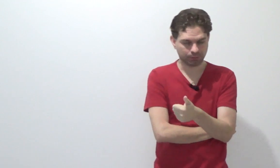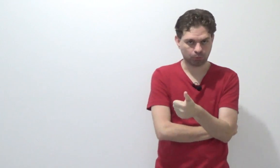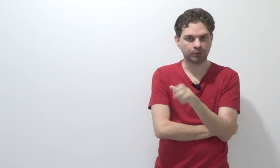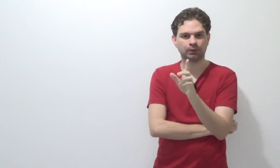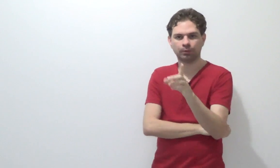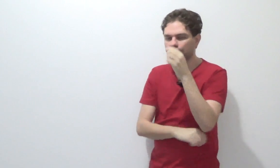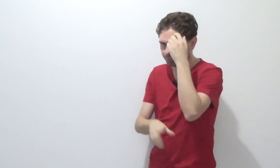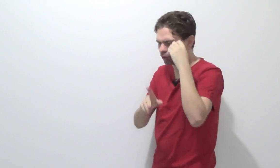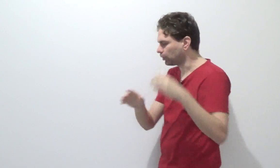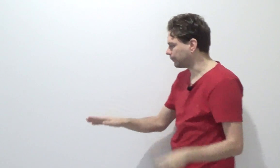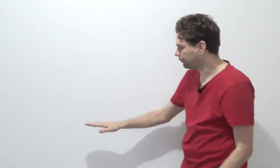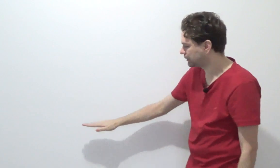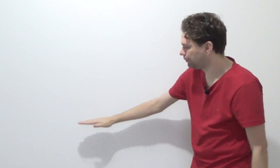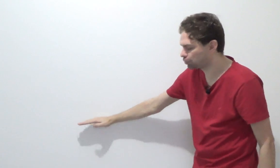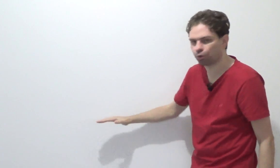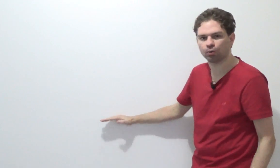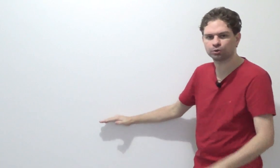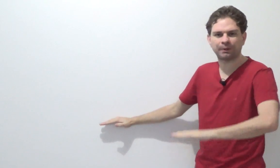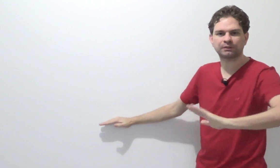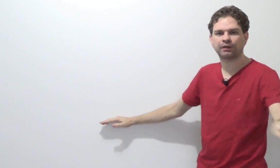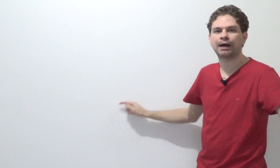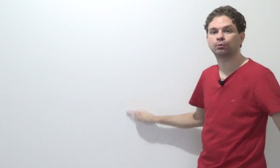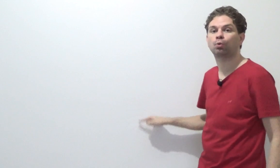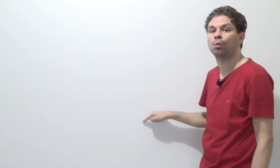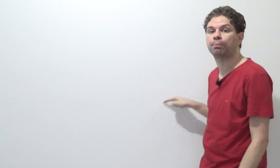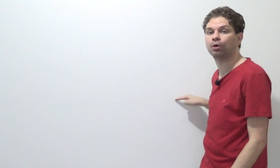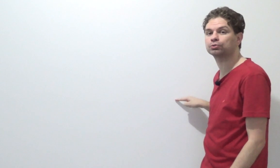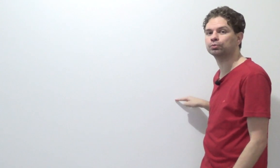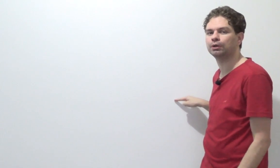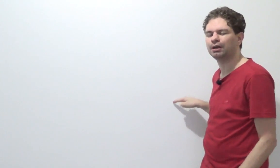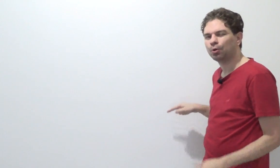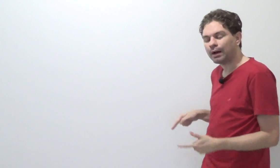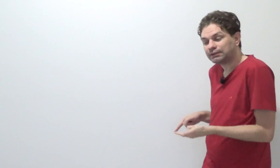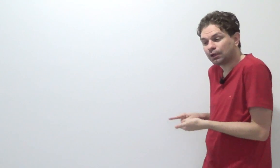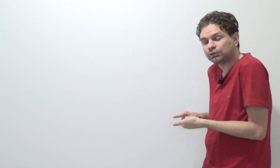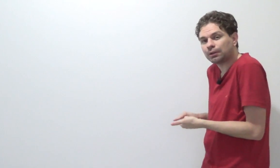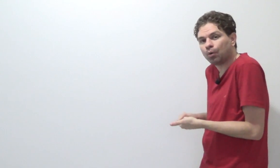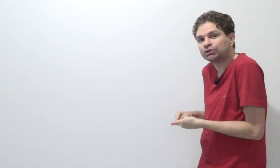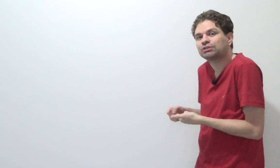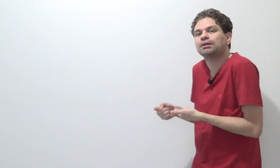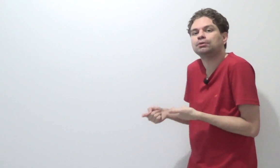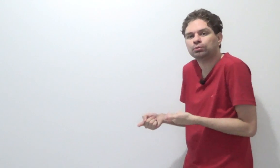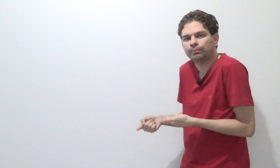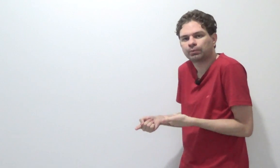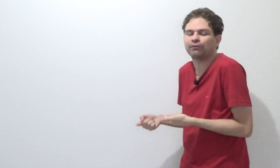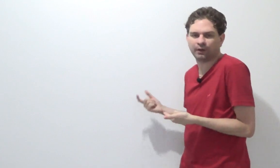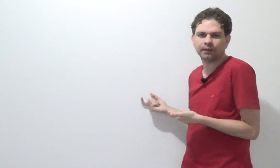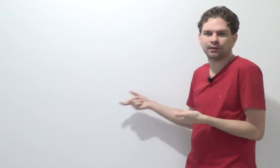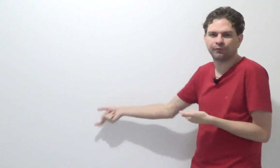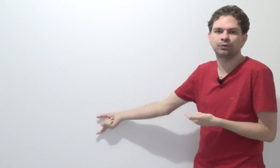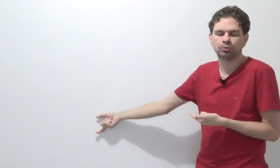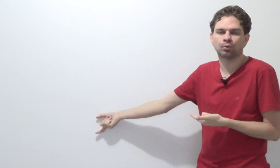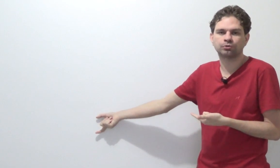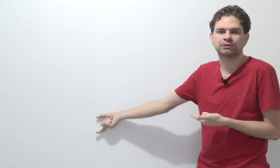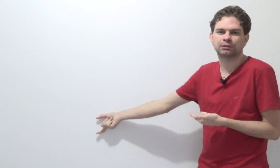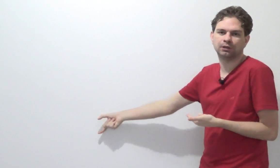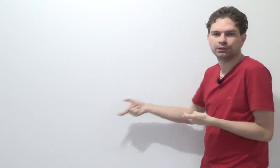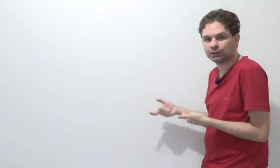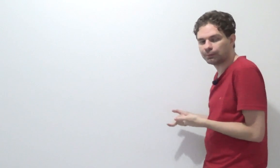tranquilo? Então, por isso que eu coloquei pra você homicídio doloso, pacificado, culposo, o STJ tá mostrando, porque foi ele que definiu o doloso assim, e já tá